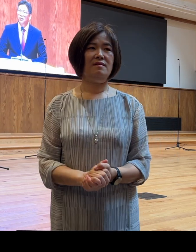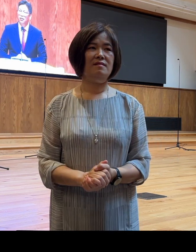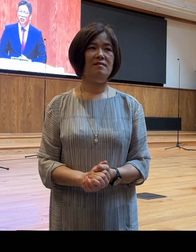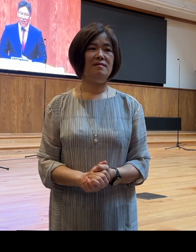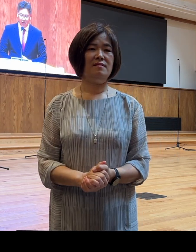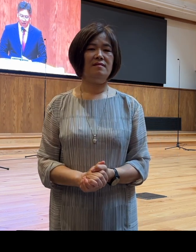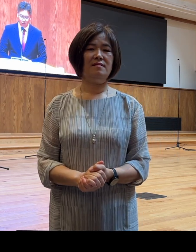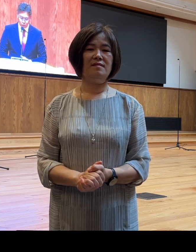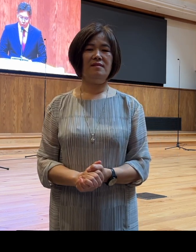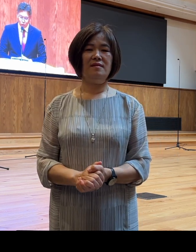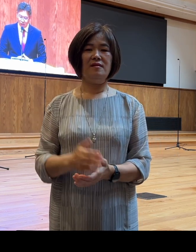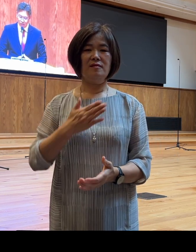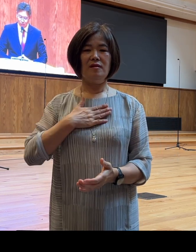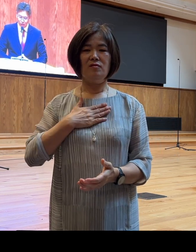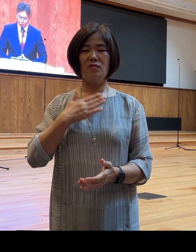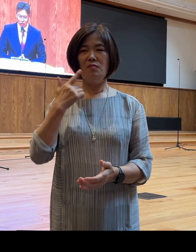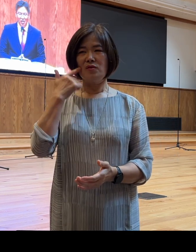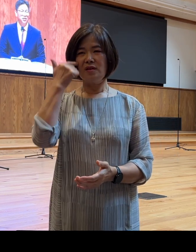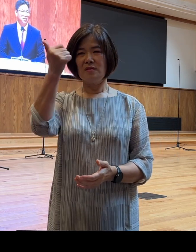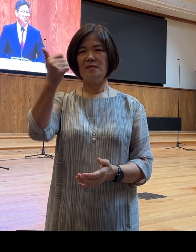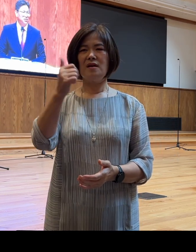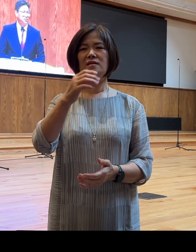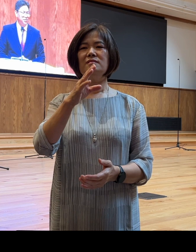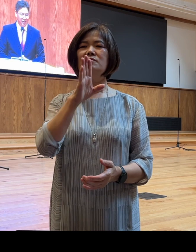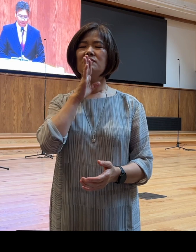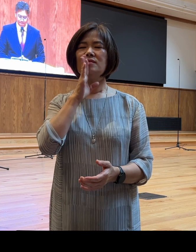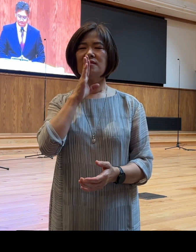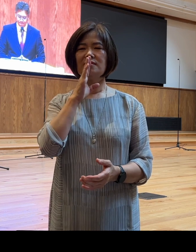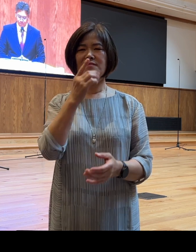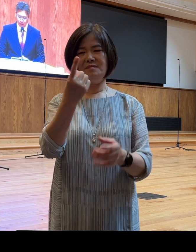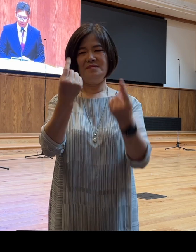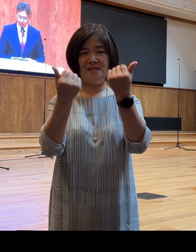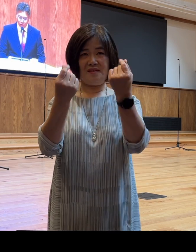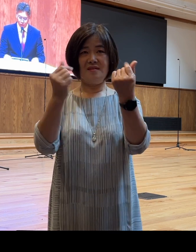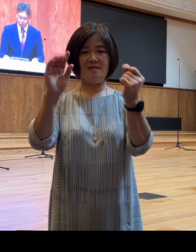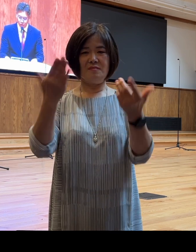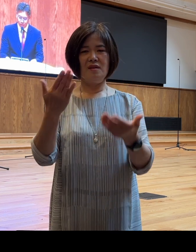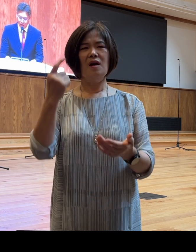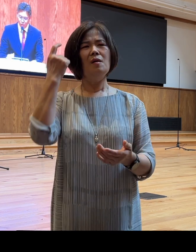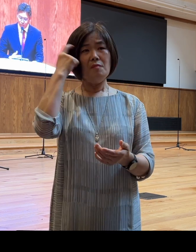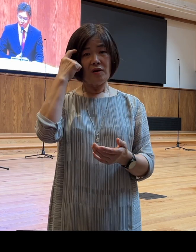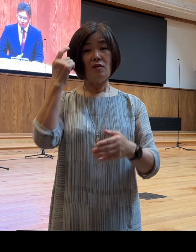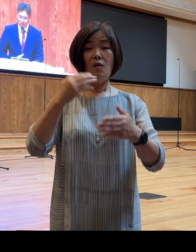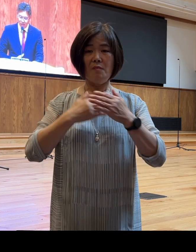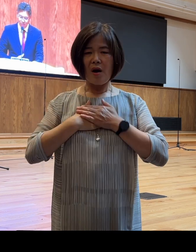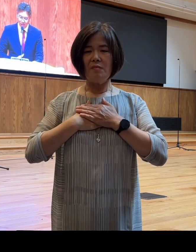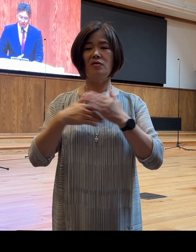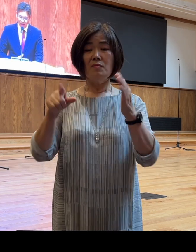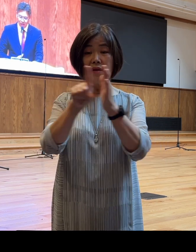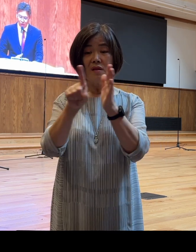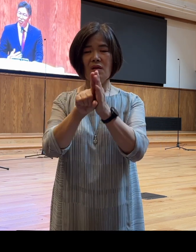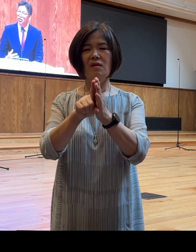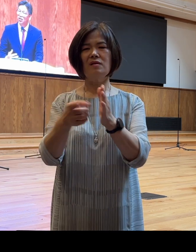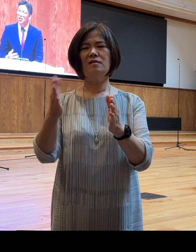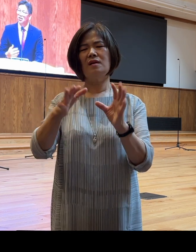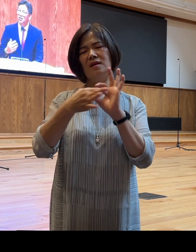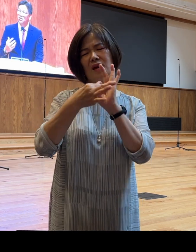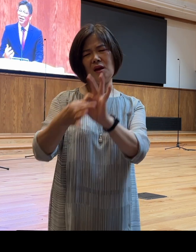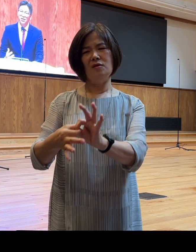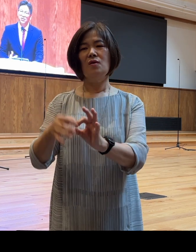저도 목사이지만 저도 크게 다르지 않습니다 머리로, 마음으로 믿고 신뢰하지만 여전히 그 말씀을